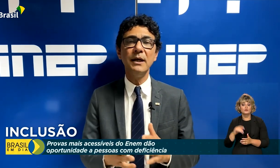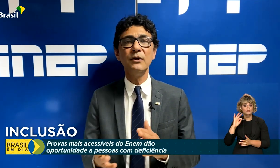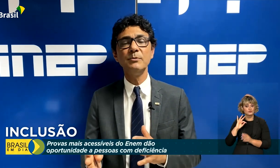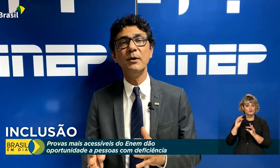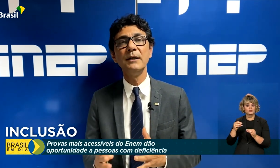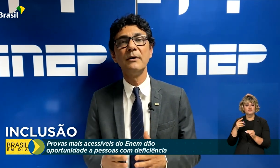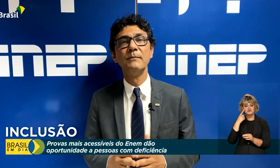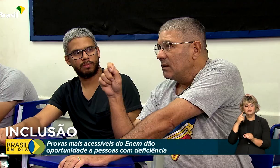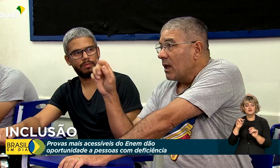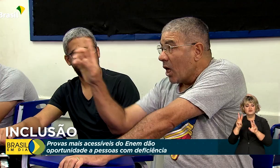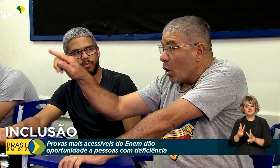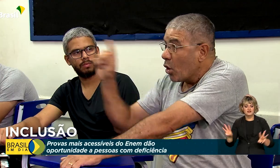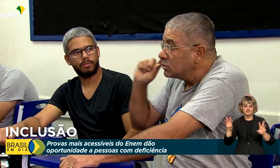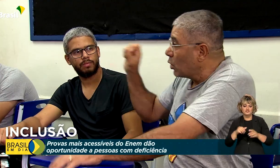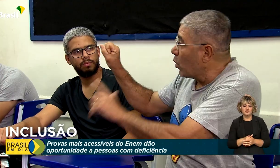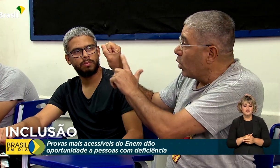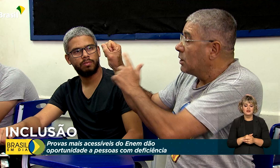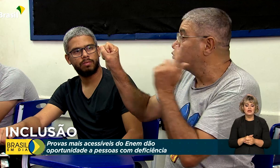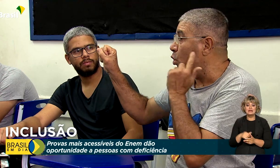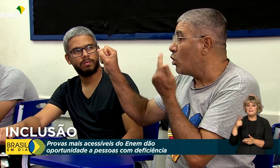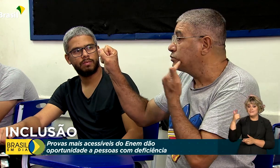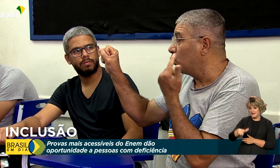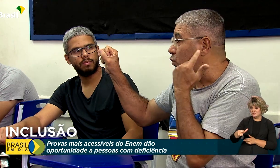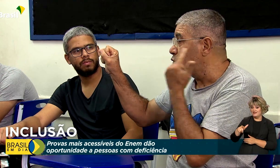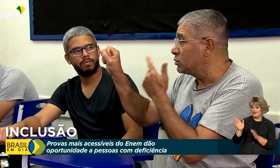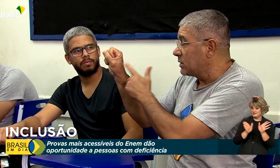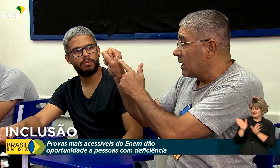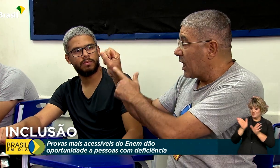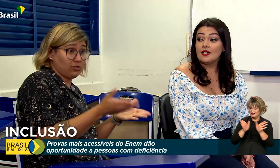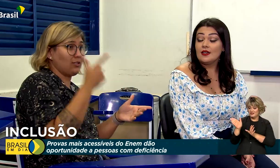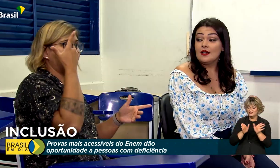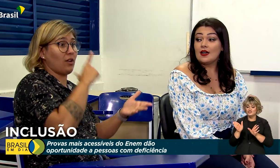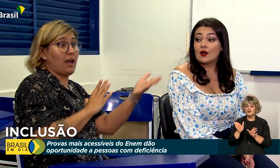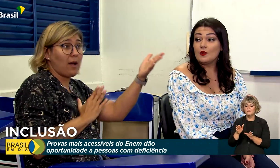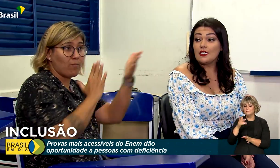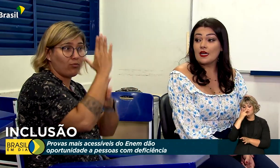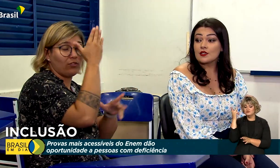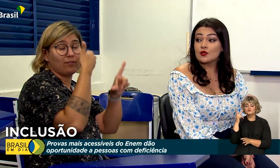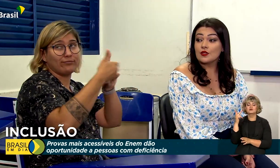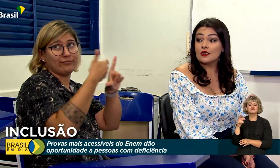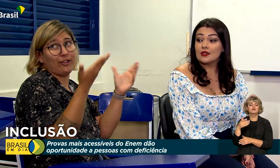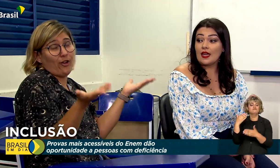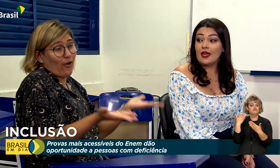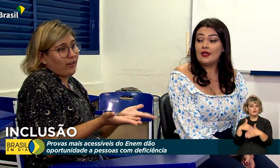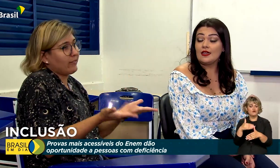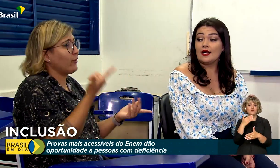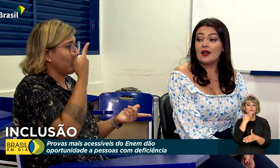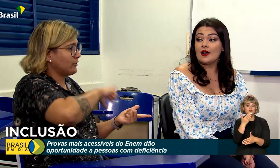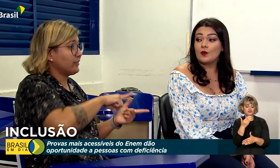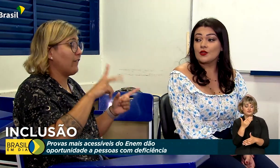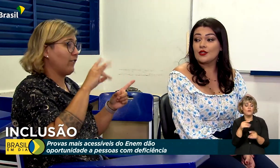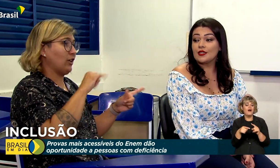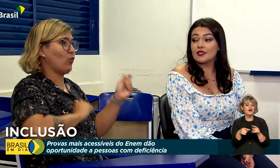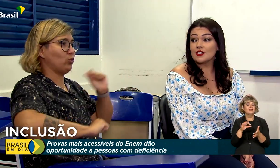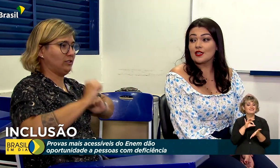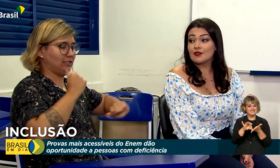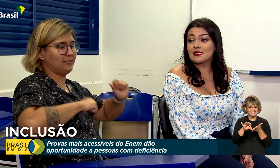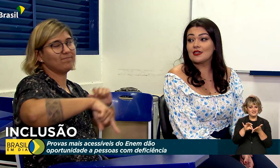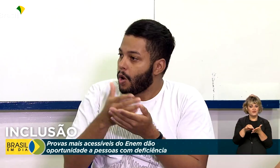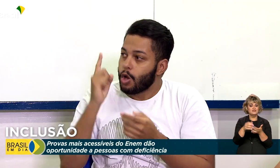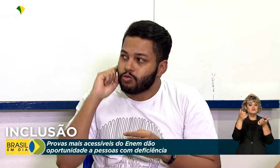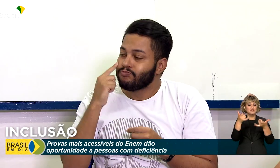isso em nosso portal. Terão acesso aos recursos de acessibilidade, aqueles que fizeram a solicitação no momento da